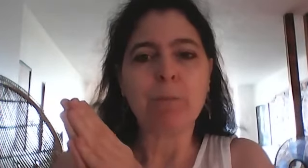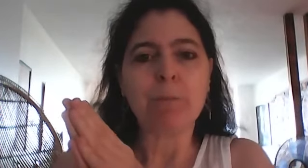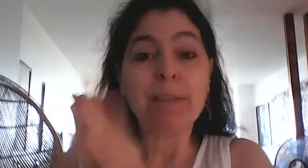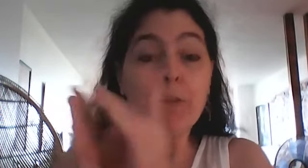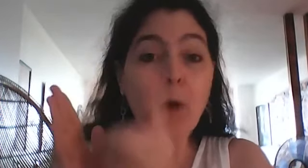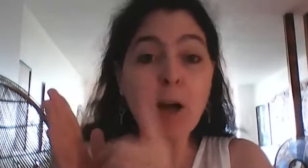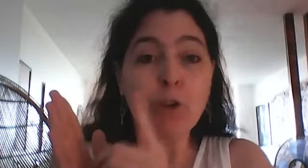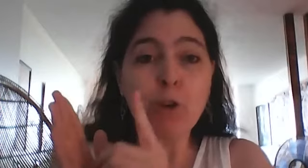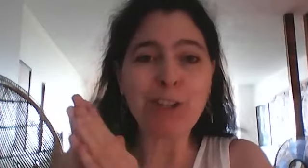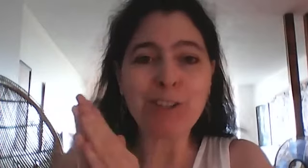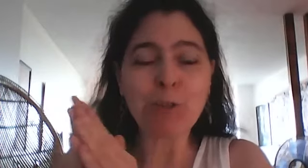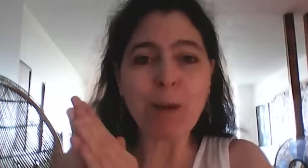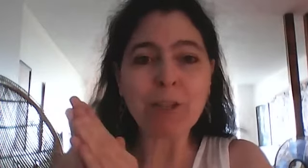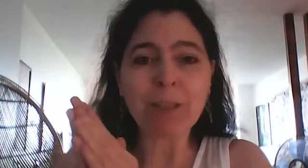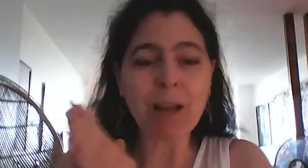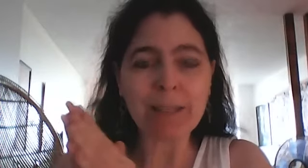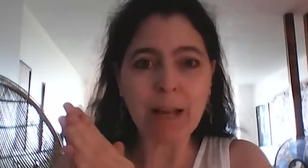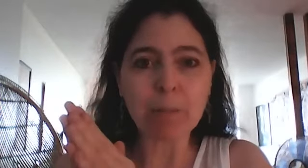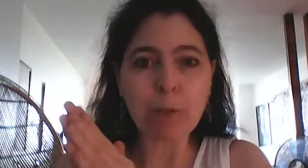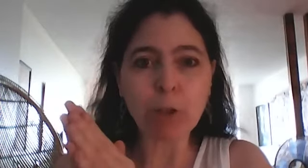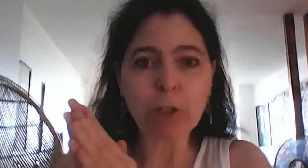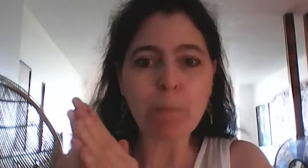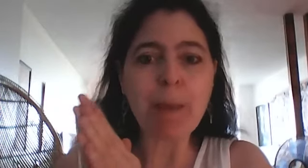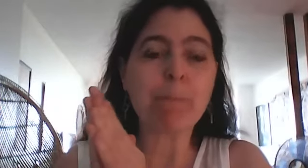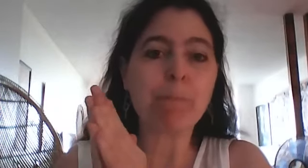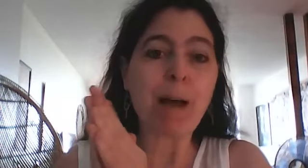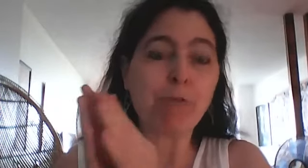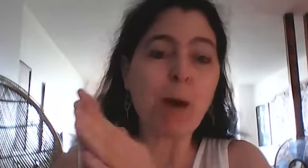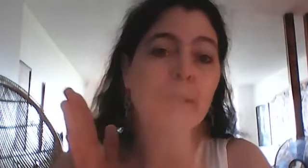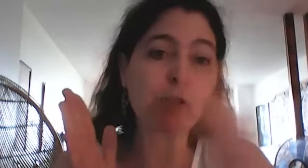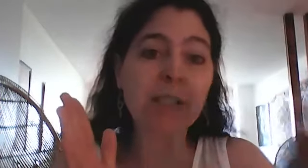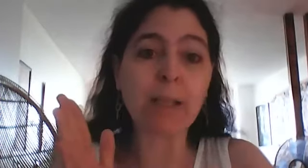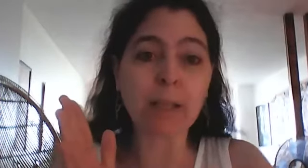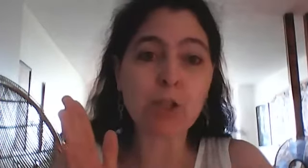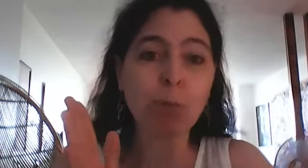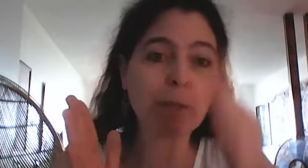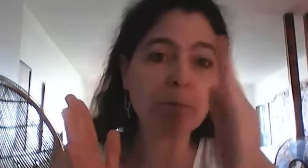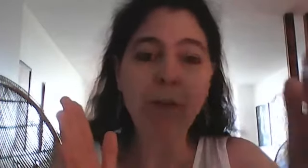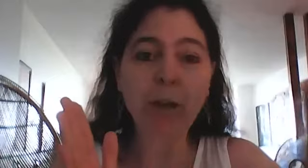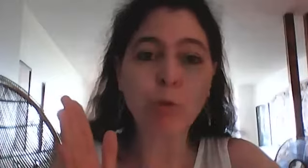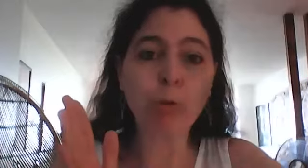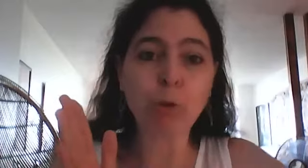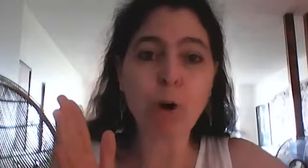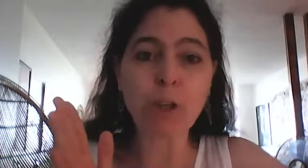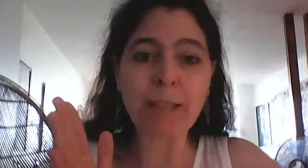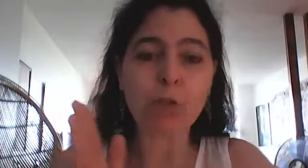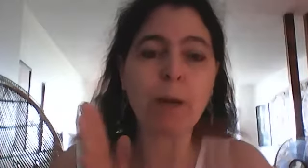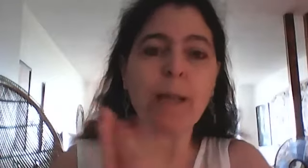des fois en un seul soin de 30 à 40 minutes mais parfois dans une série de soins faire deux trois quatre soins